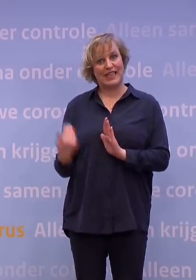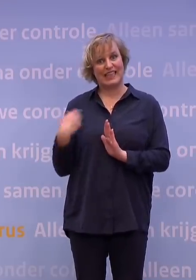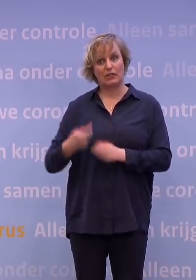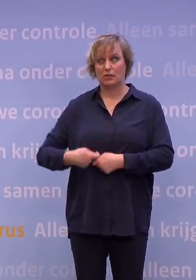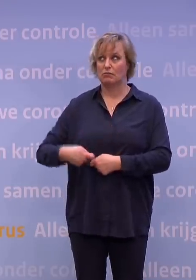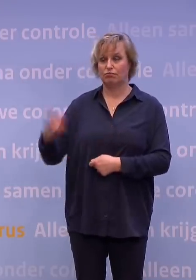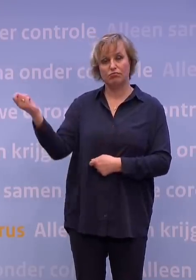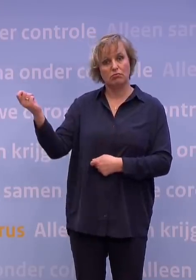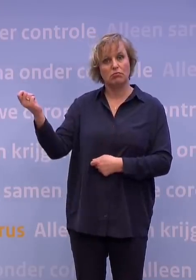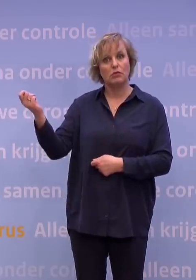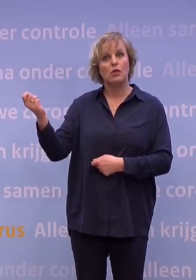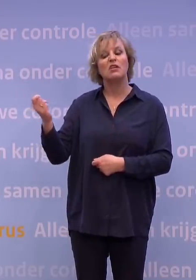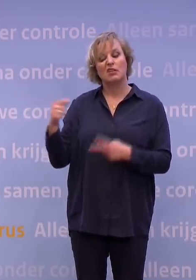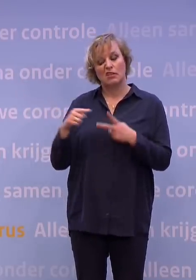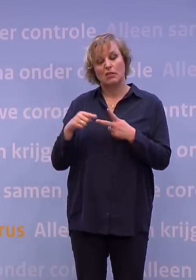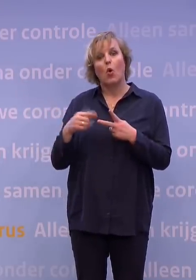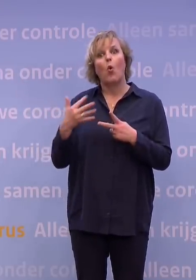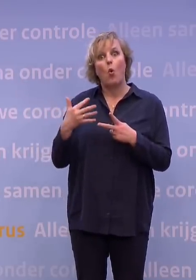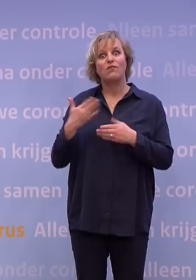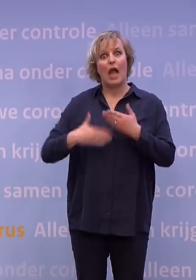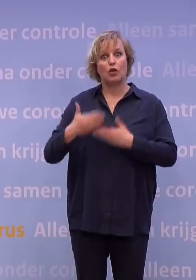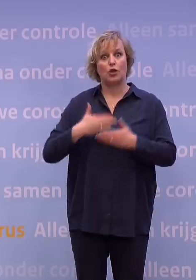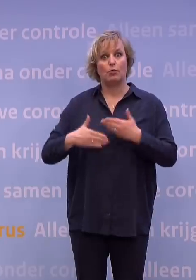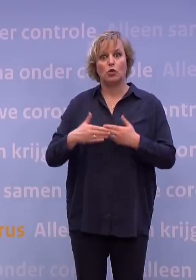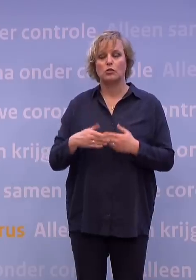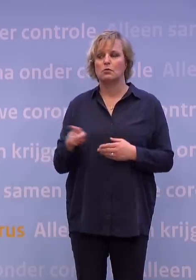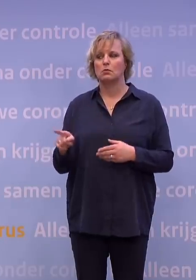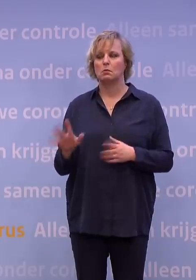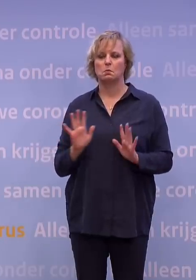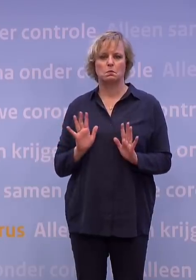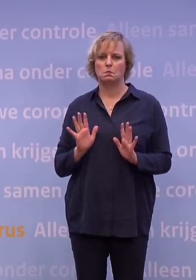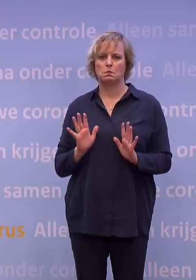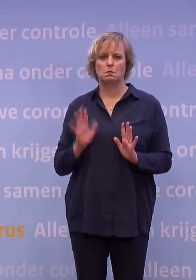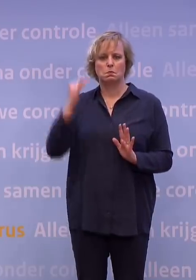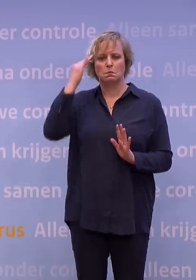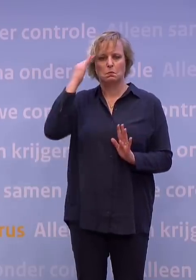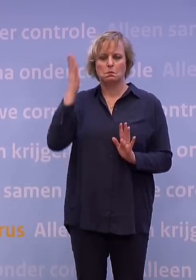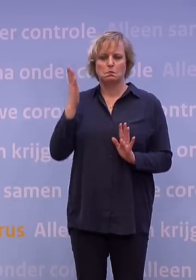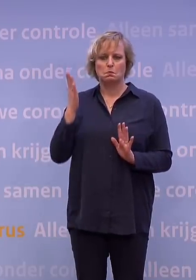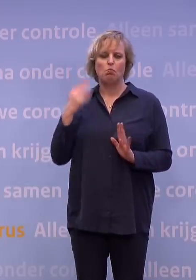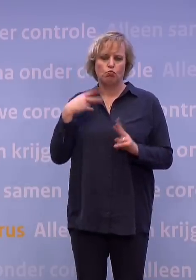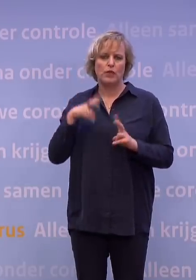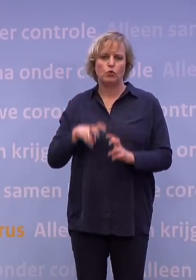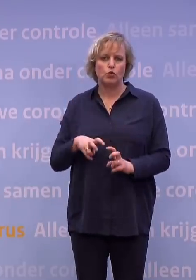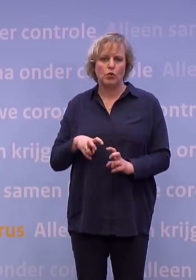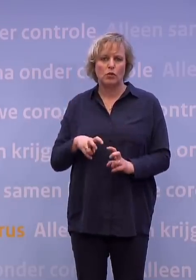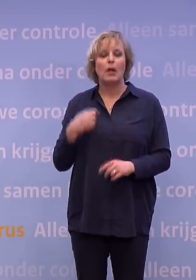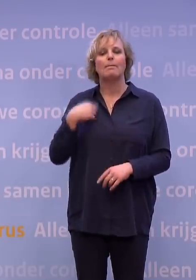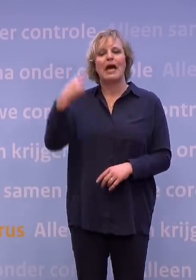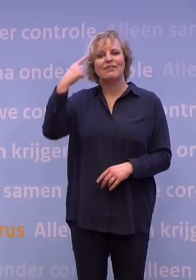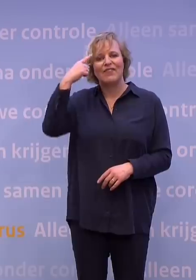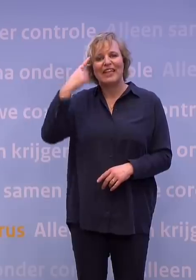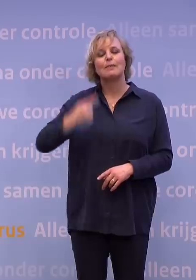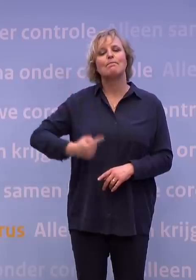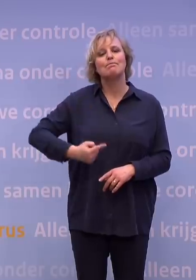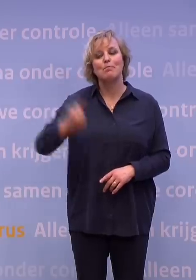heeft. Hoe vaak is dat gebeurd? Dat heb ik niet paraat. Dat zou ik voor u moeten uitzoeken. Maar wat ik wel weet, wat ik net zei, is dat het overgrote deel van